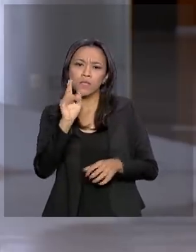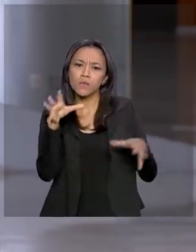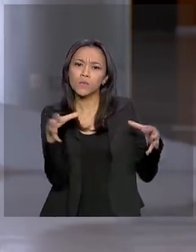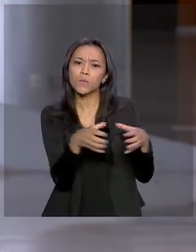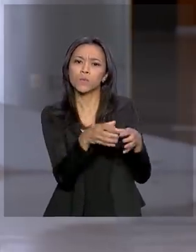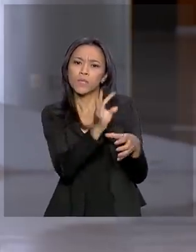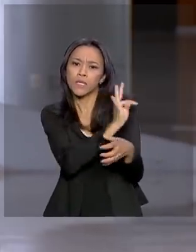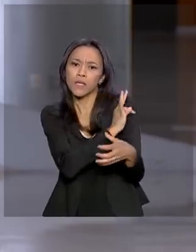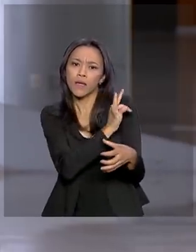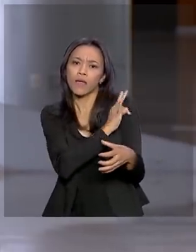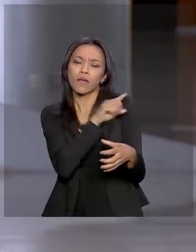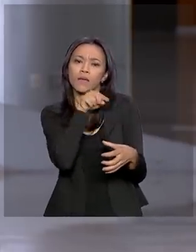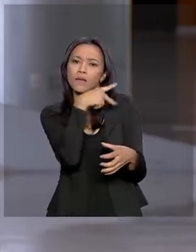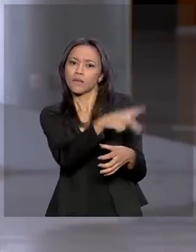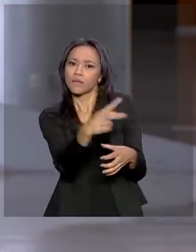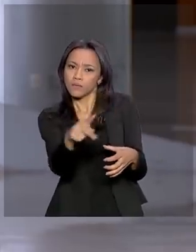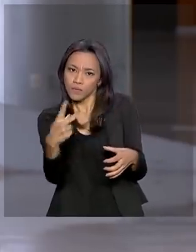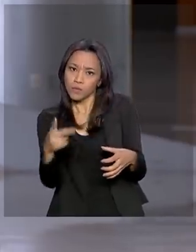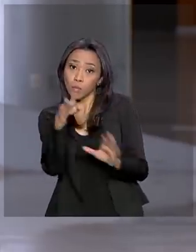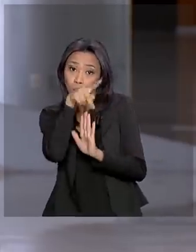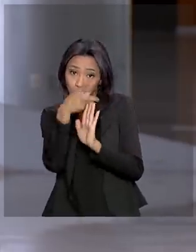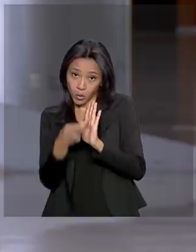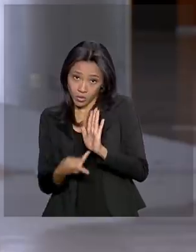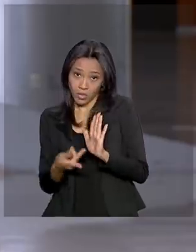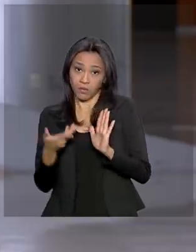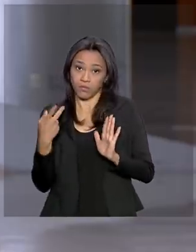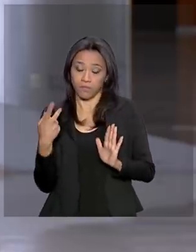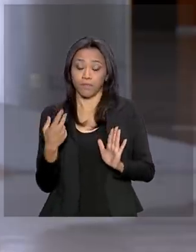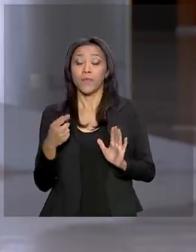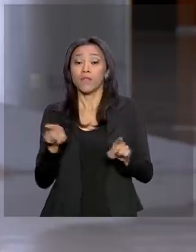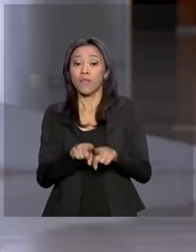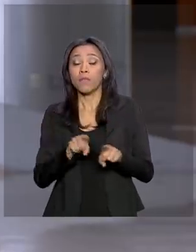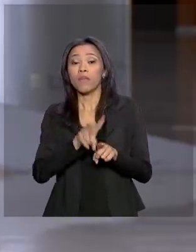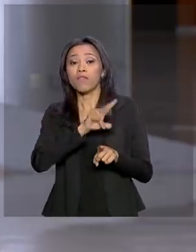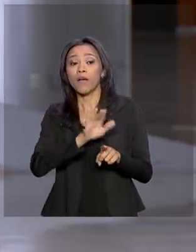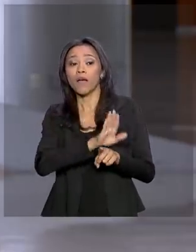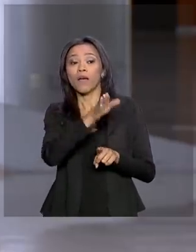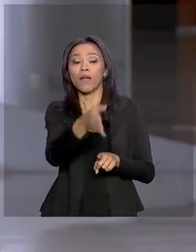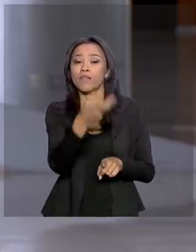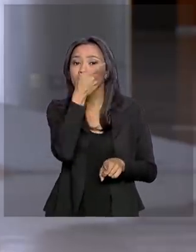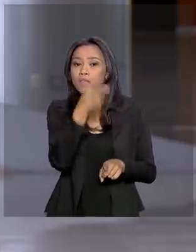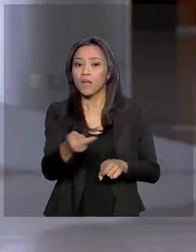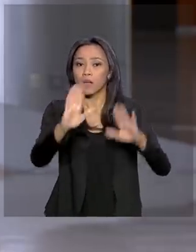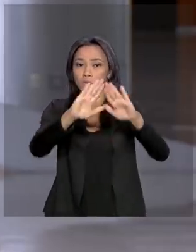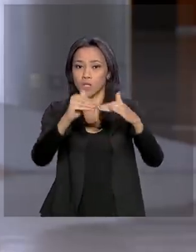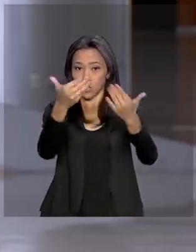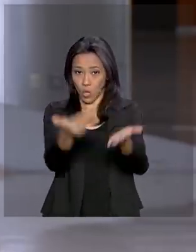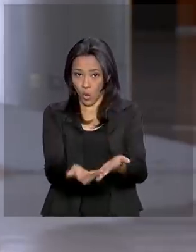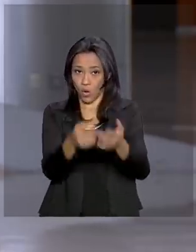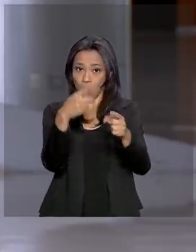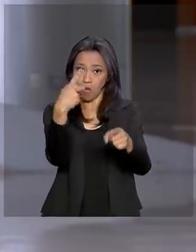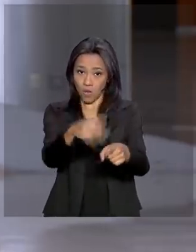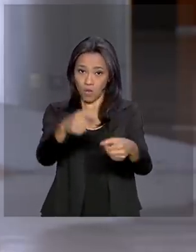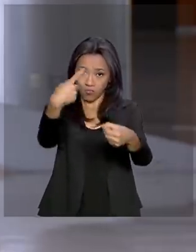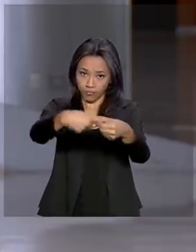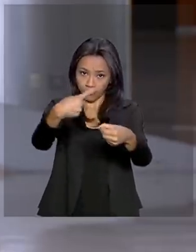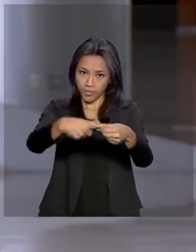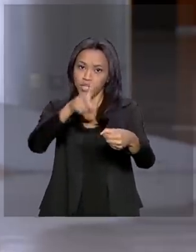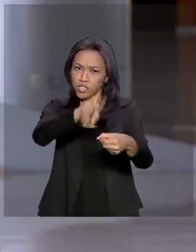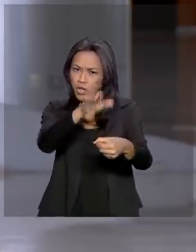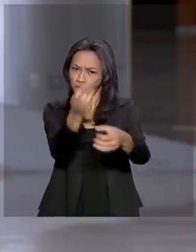projeto Enfrente Brasil. Ele também vai visitar uma escola municipal, onde esse programa de segurança foi